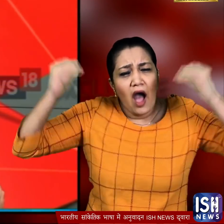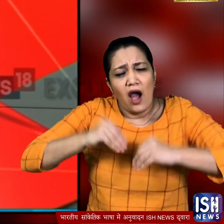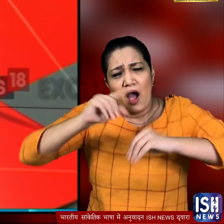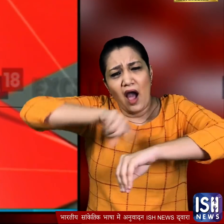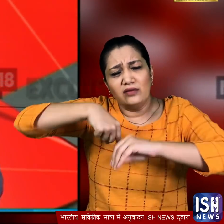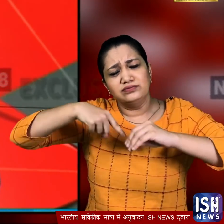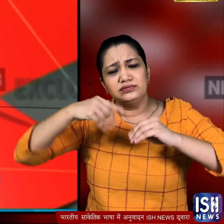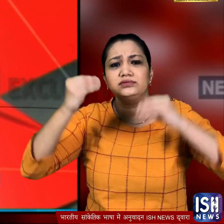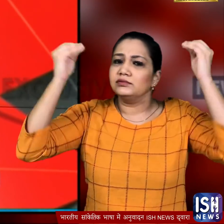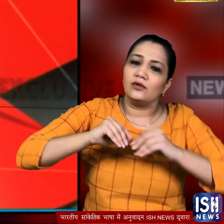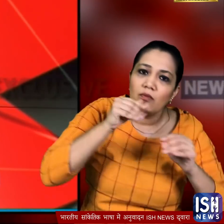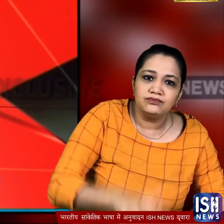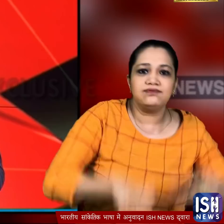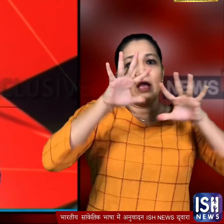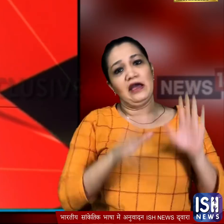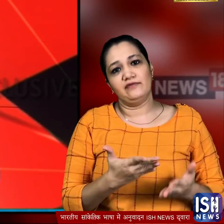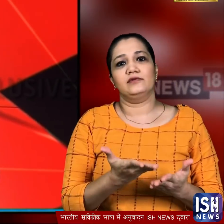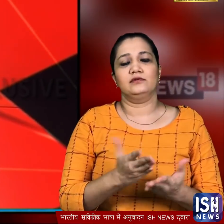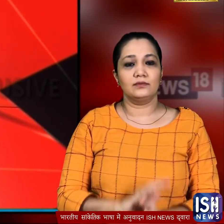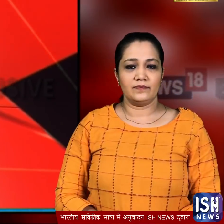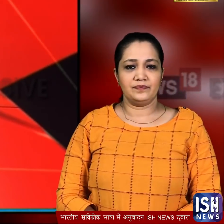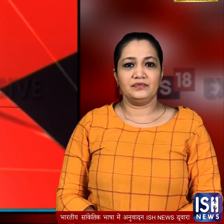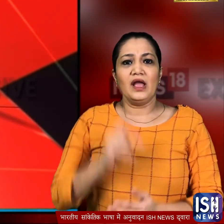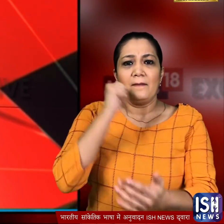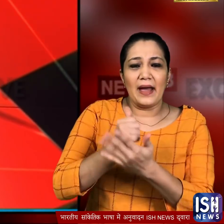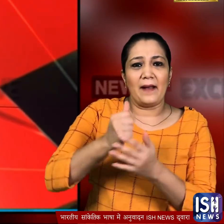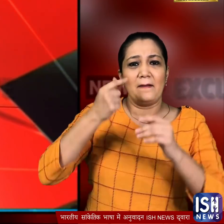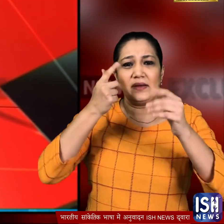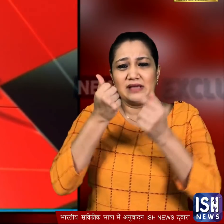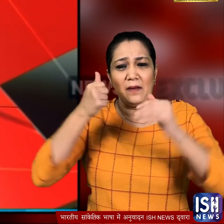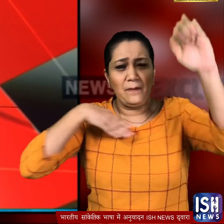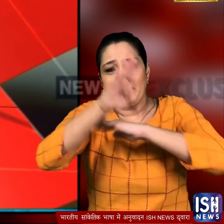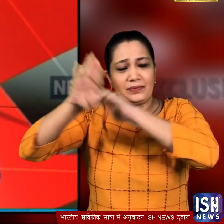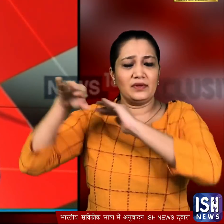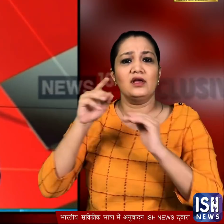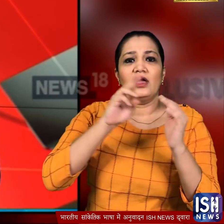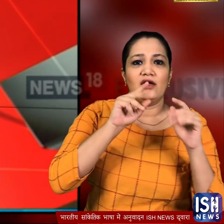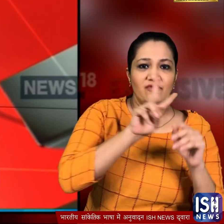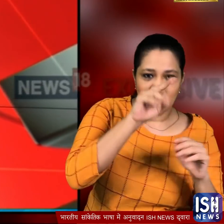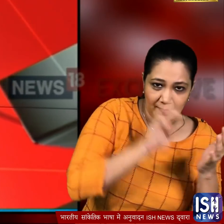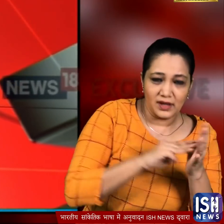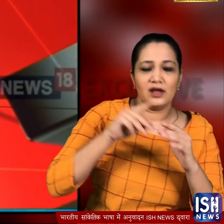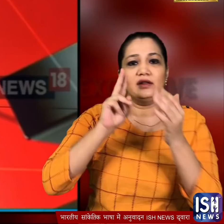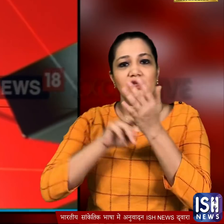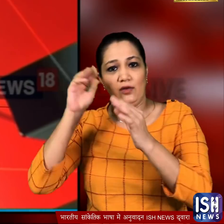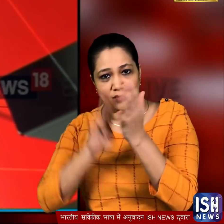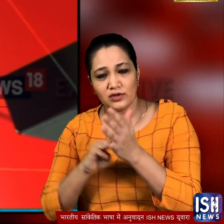बाद जल भराव का संकट पैदा हो जाता है बैंकों का पैसा लेकर फरार हुए आरोपी विज़े मालिया नीरव मोदी और मेहुल चोकसी को